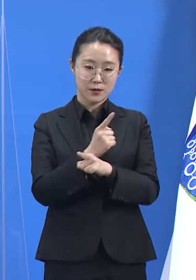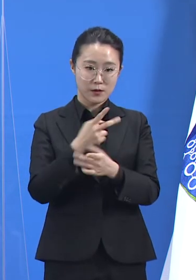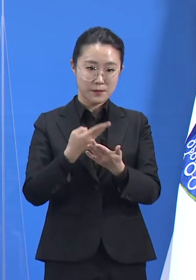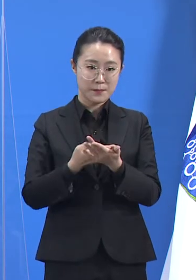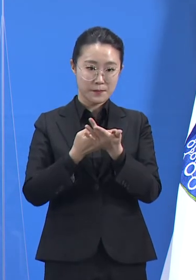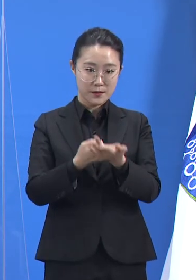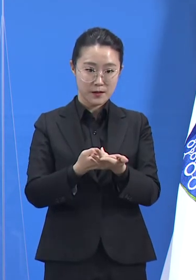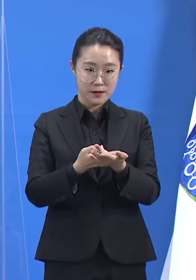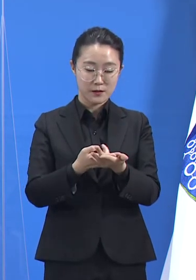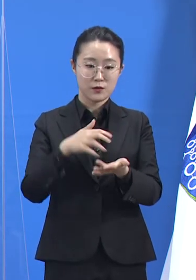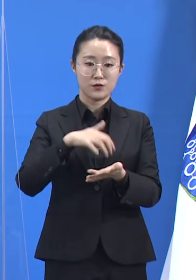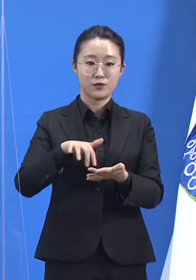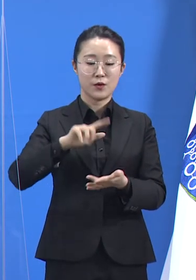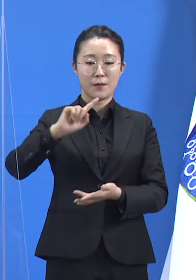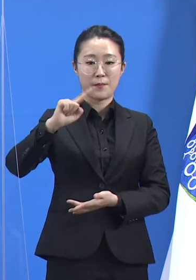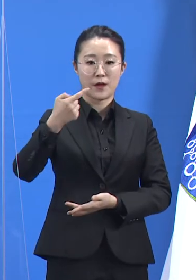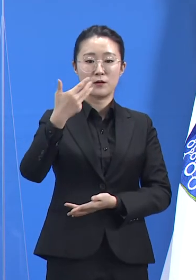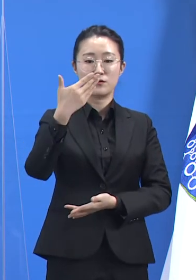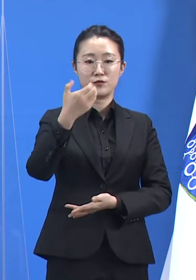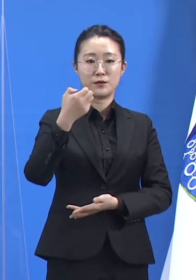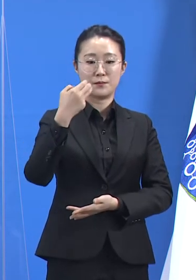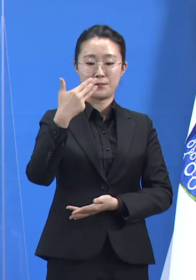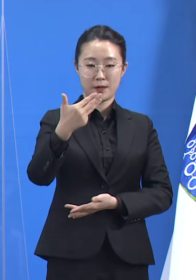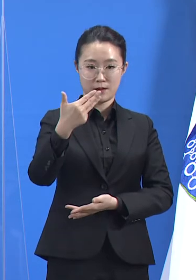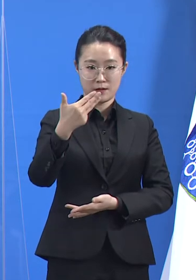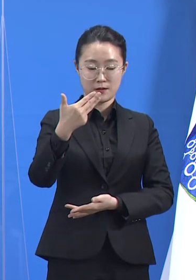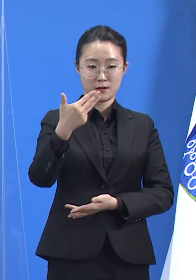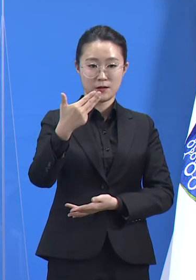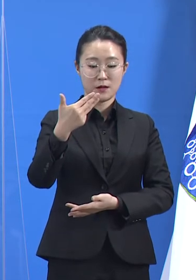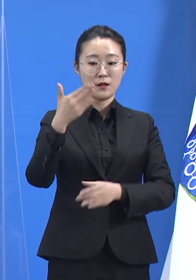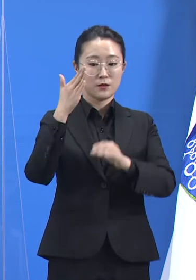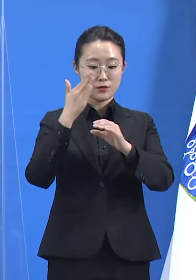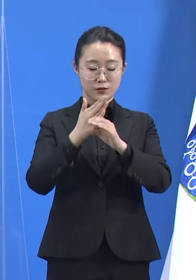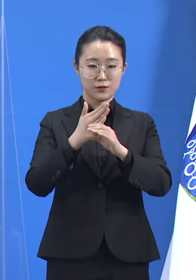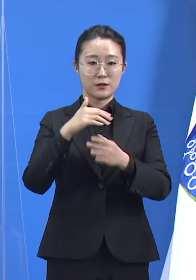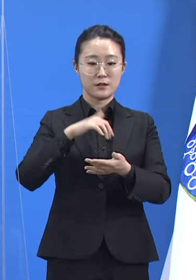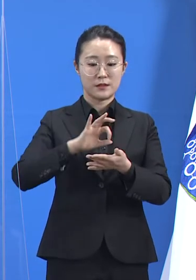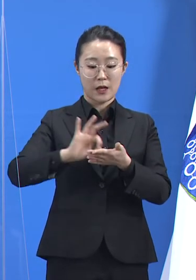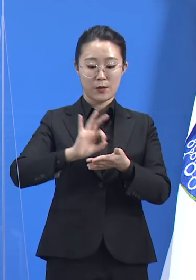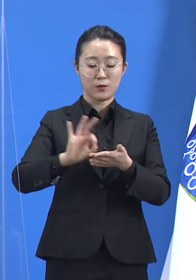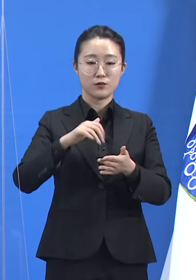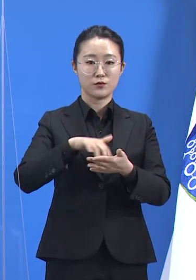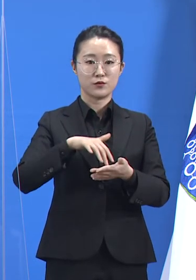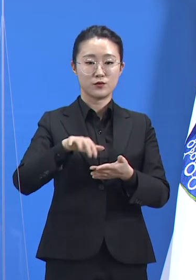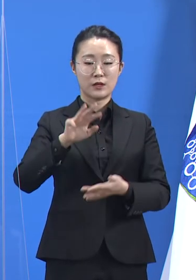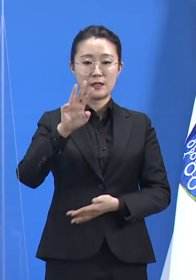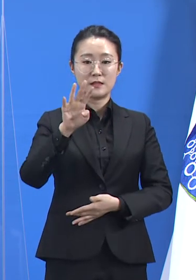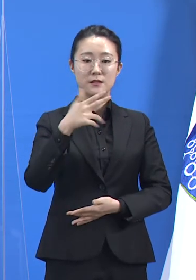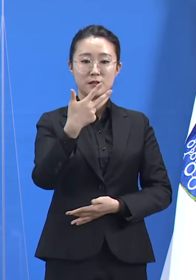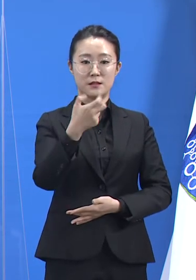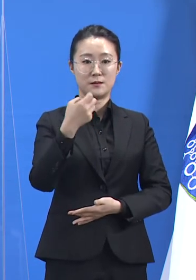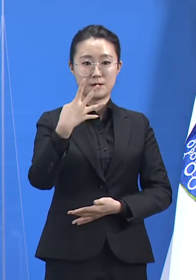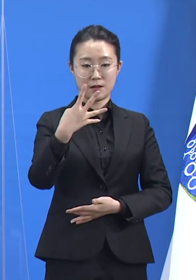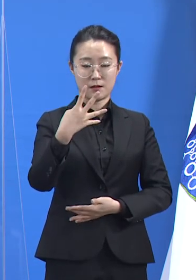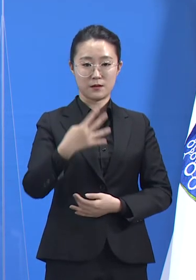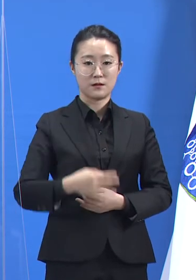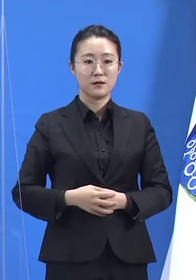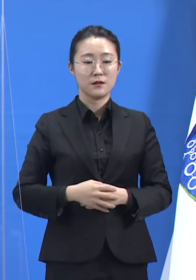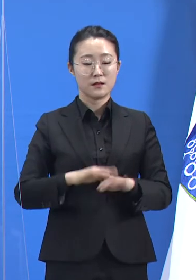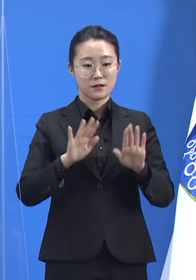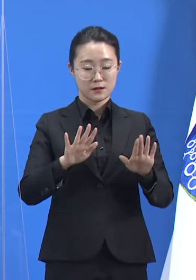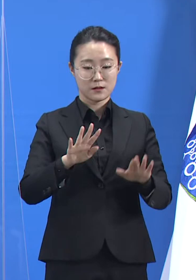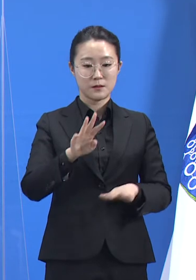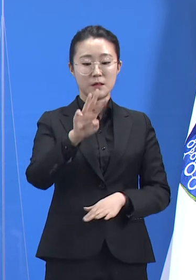198병상에 확보되어 있고 이 중 74개를 사용하고 있습니다. 현재 가동률은 37